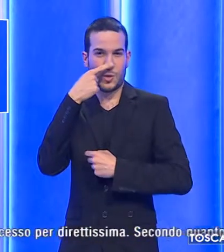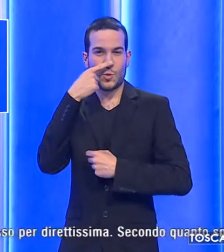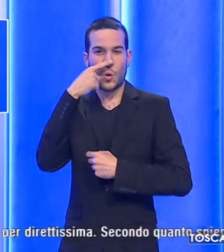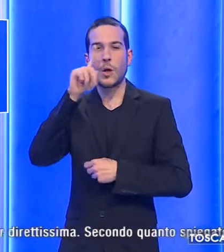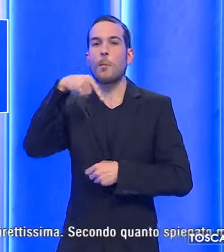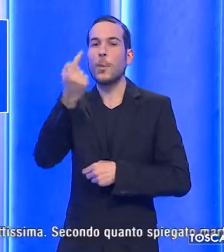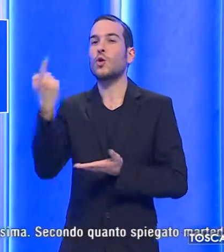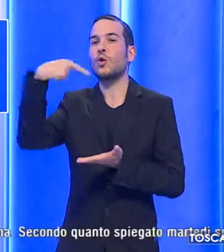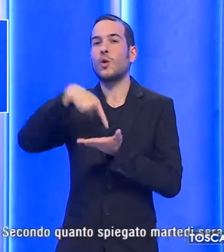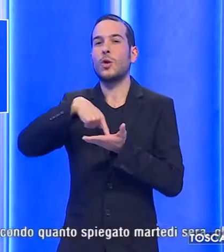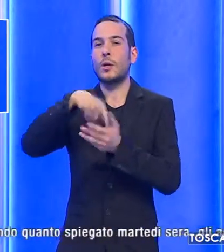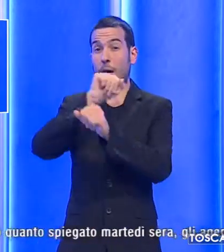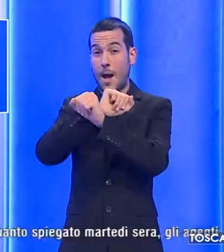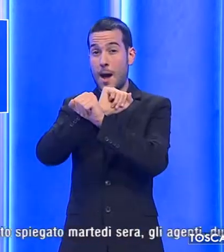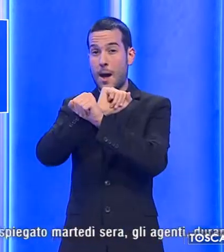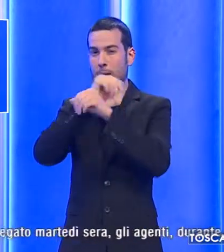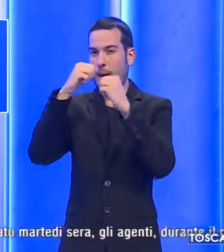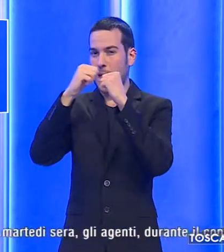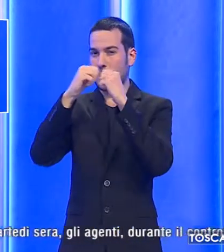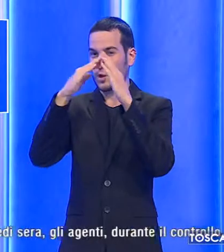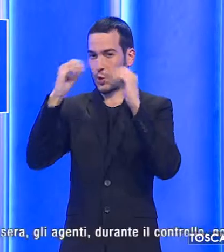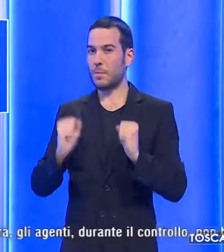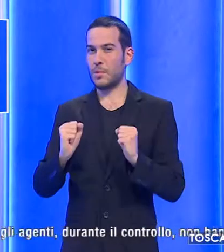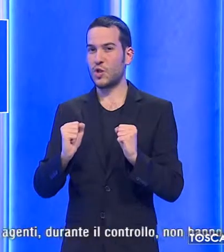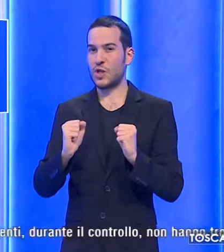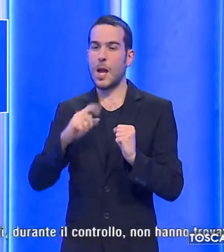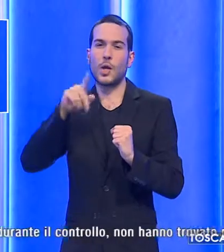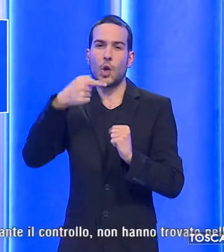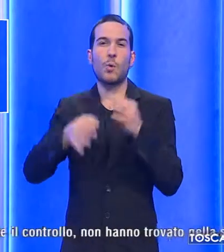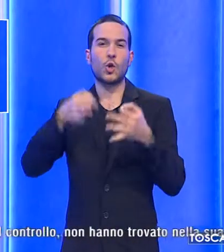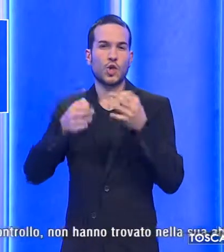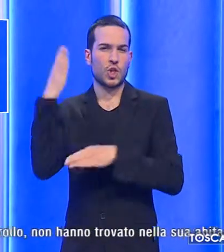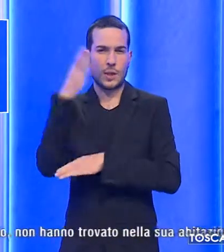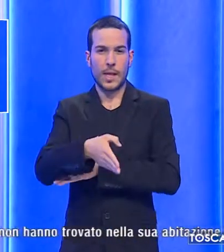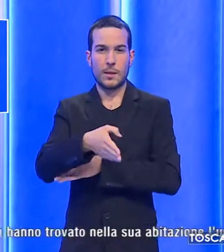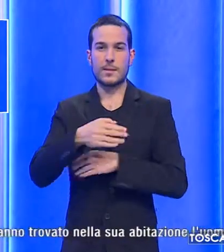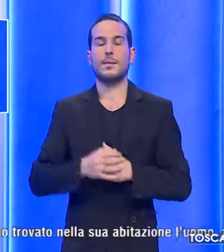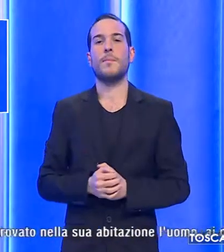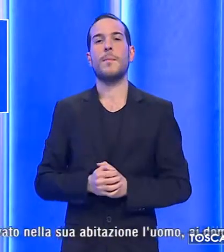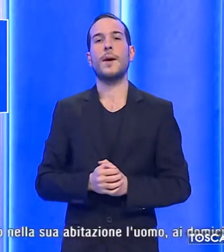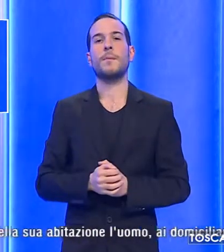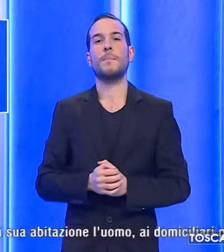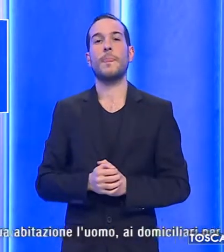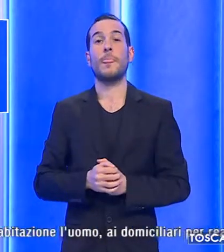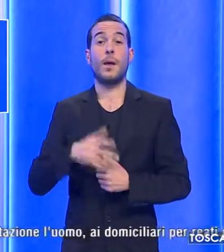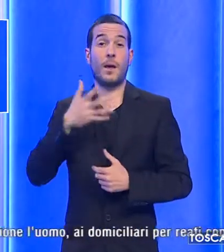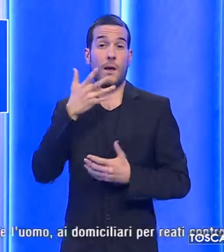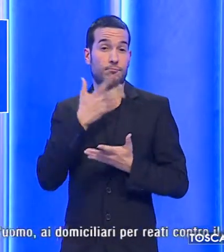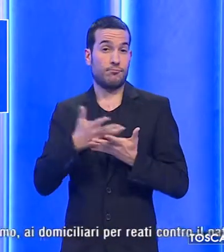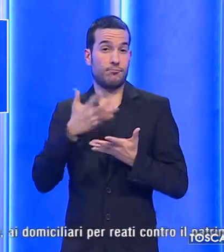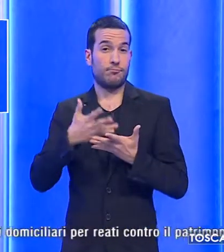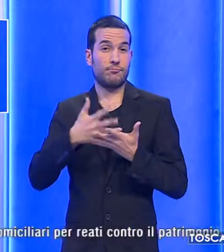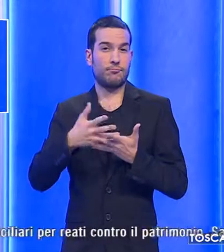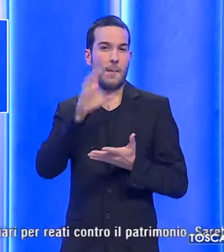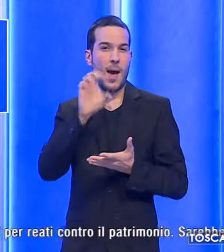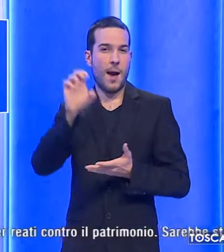tornato agli arresti a casa dopo il processo per direttissima. Secondo quanto spiegato martedì